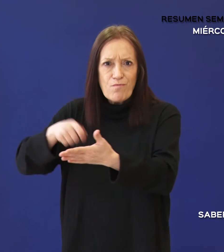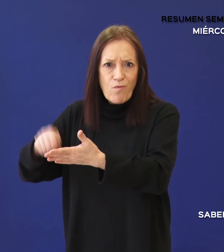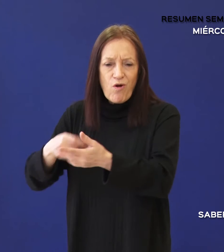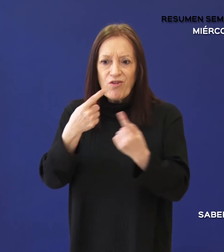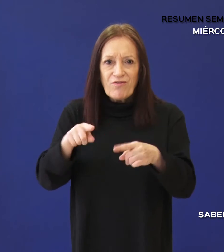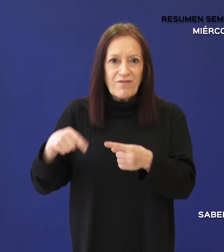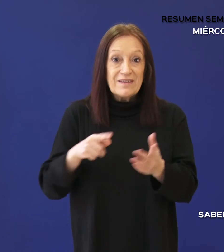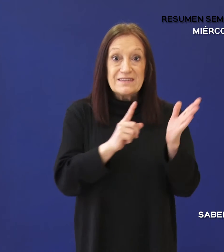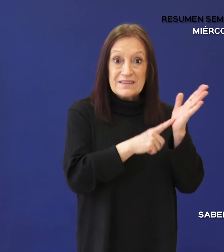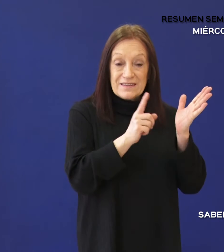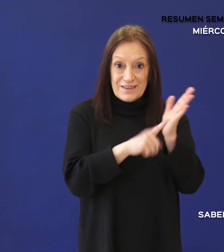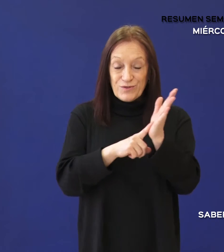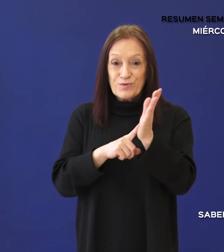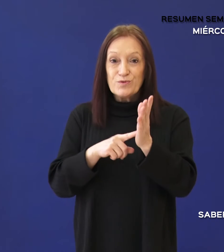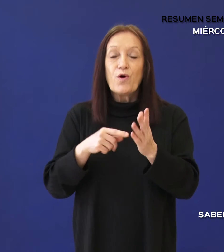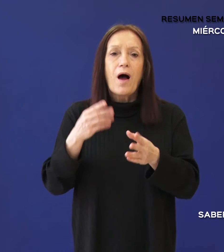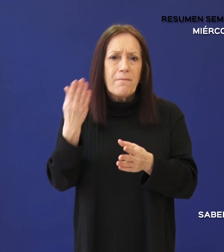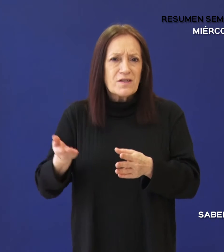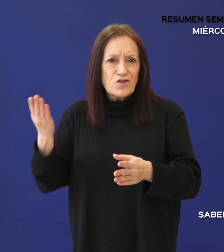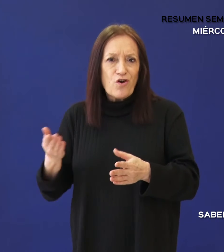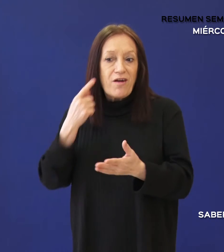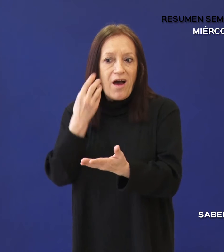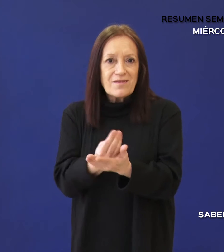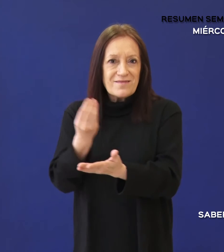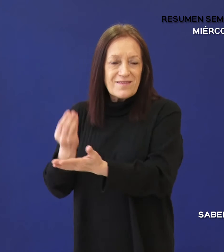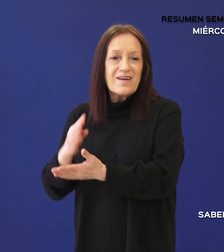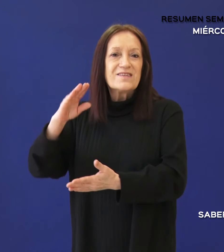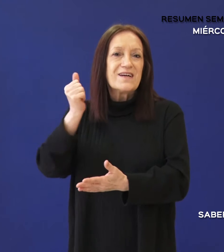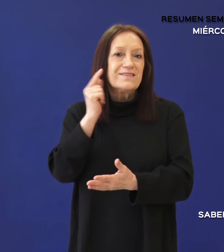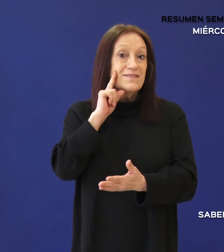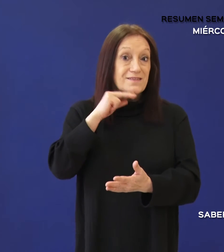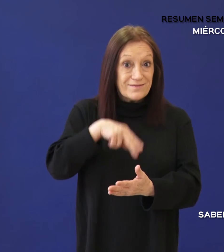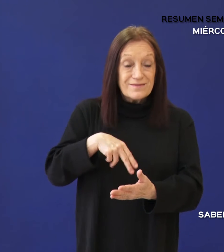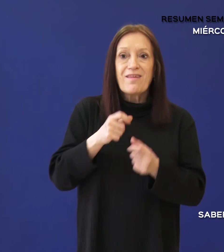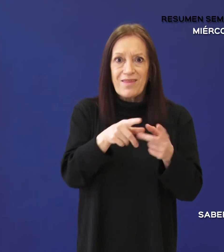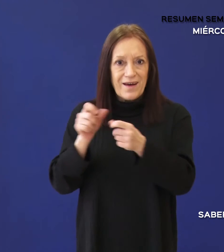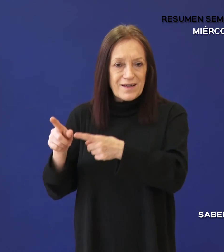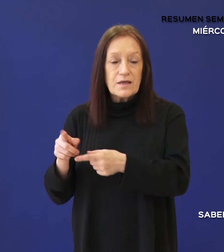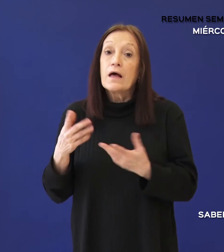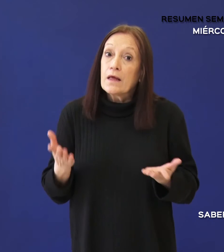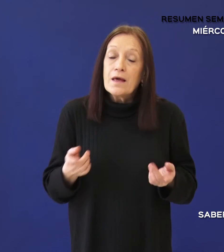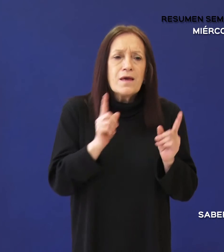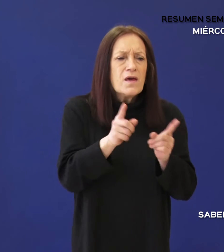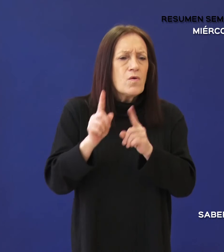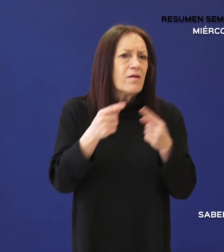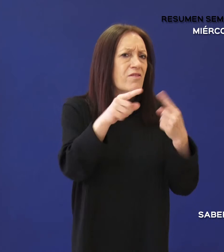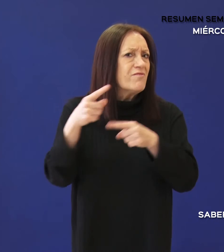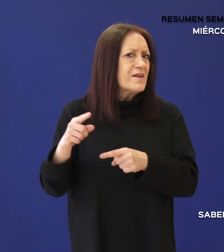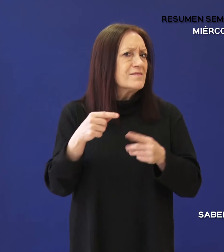para pobladores de El Chaltén. Cabe destacar que la población en esta localidad, como en todas las de la provincia,